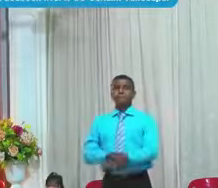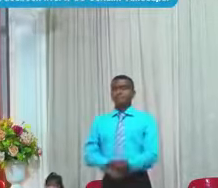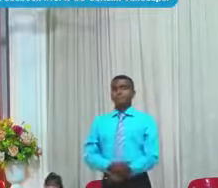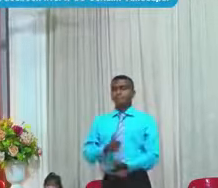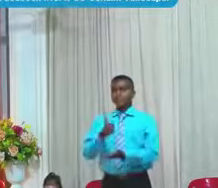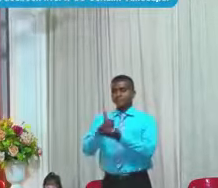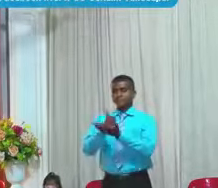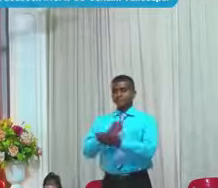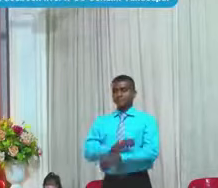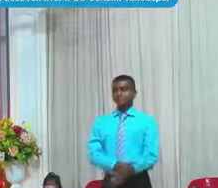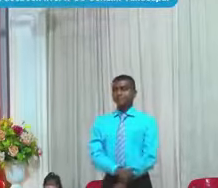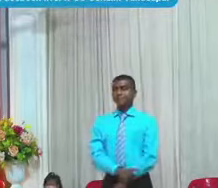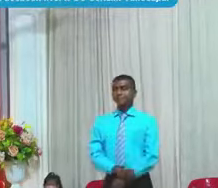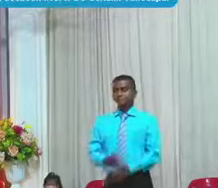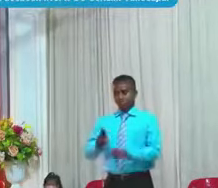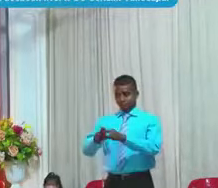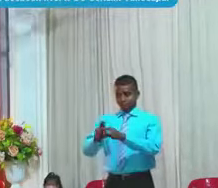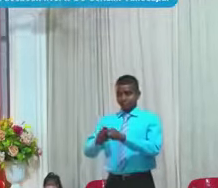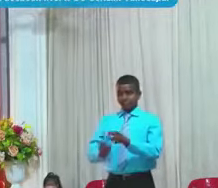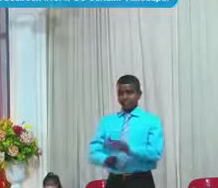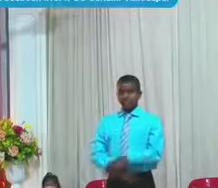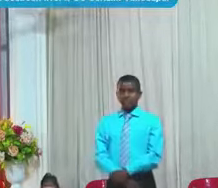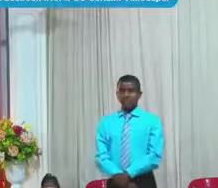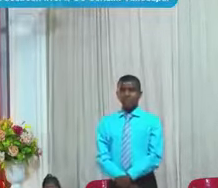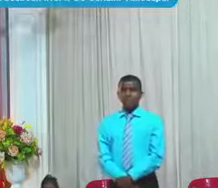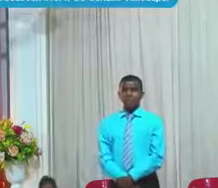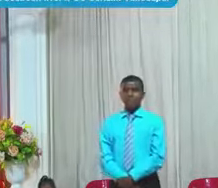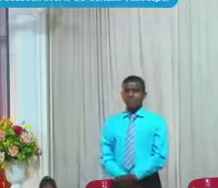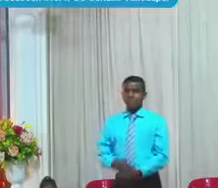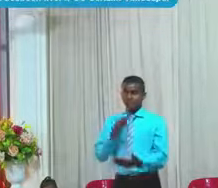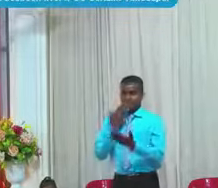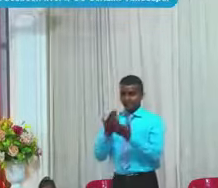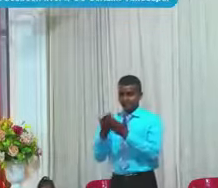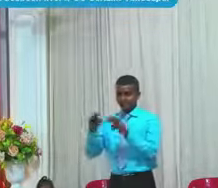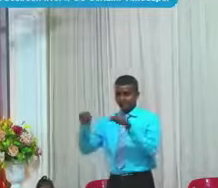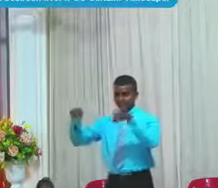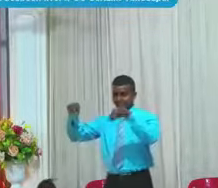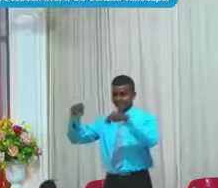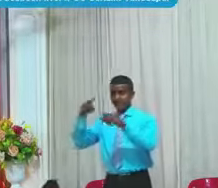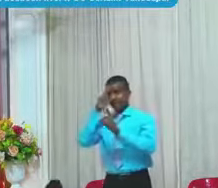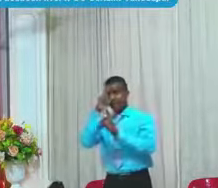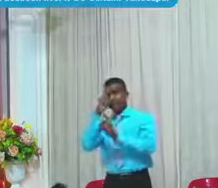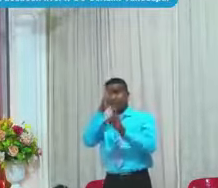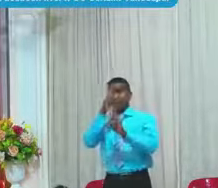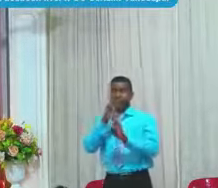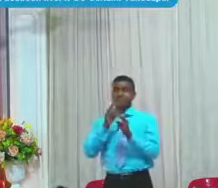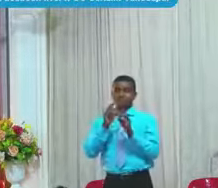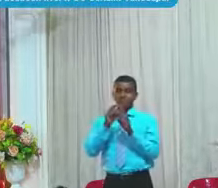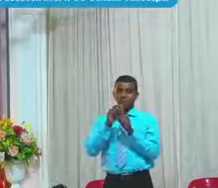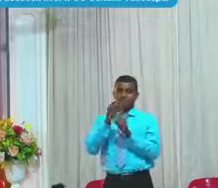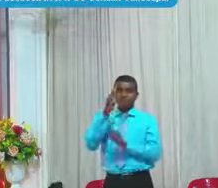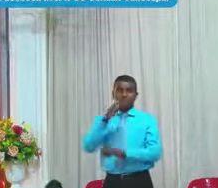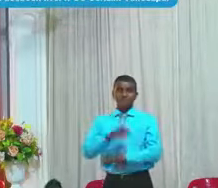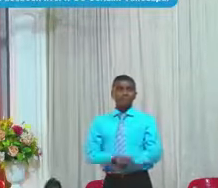Siéntense los que estaban de pie Muchas gracias Por su reverencia A la palabra de Dios